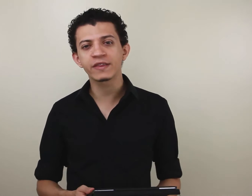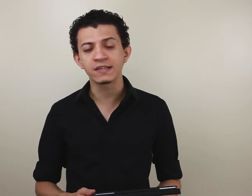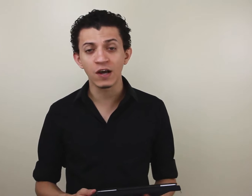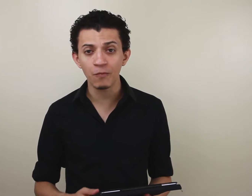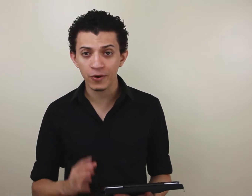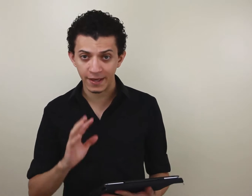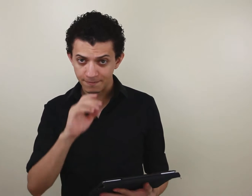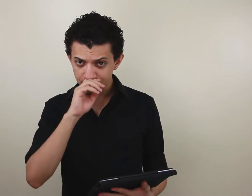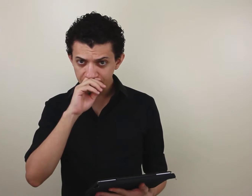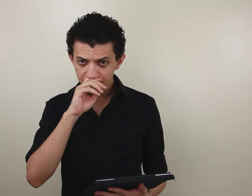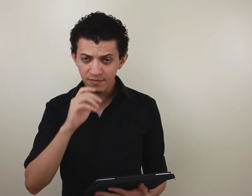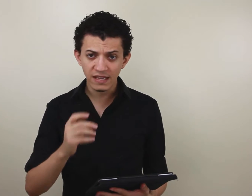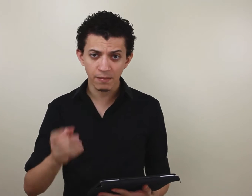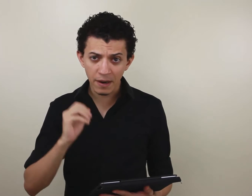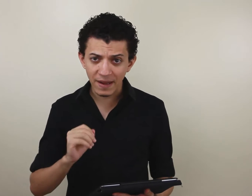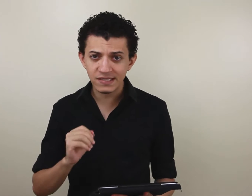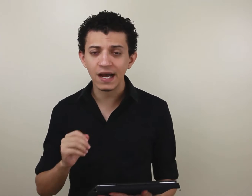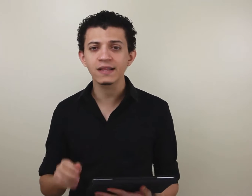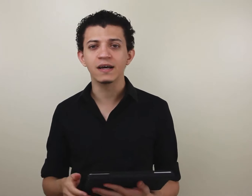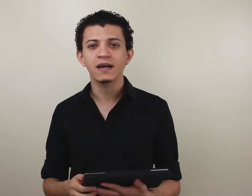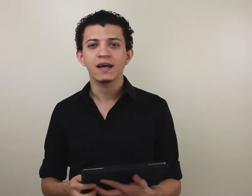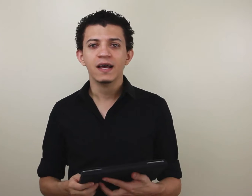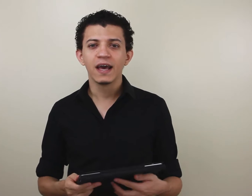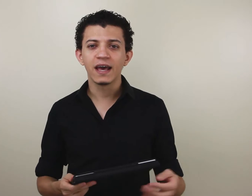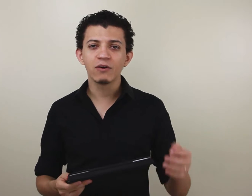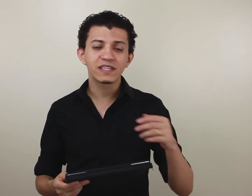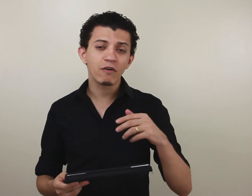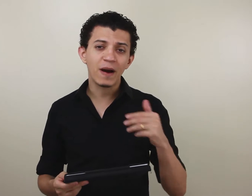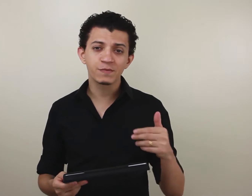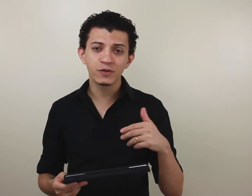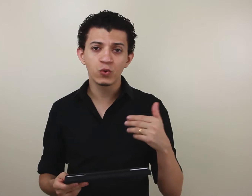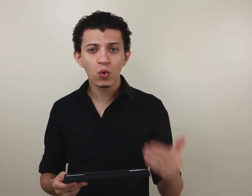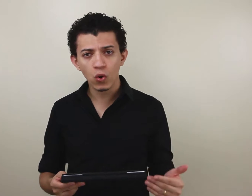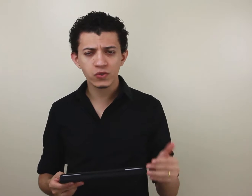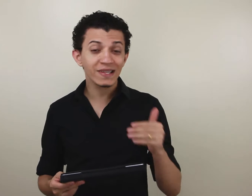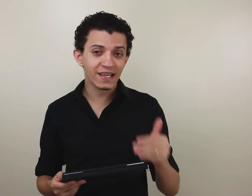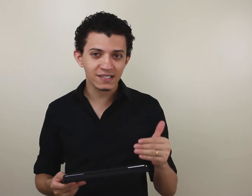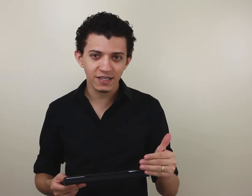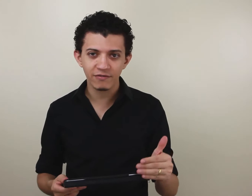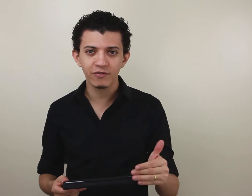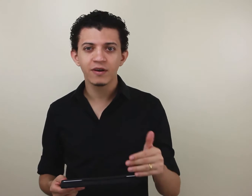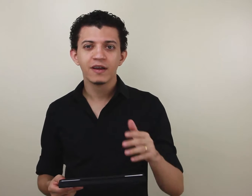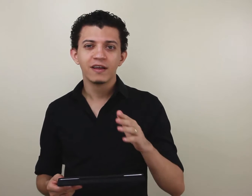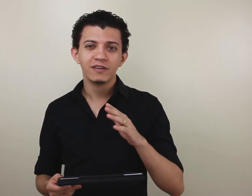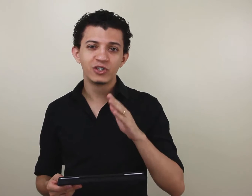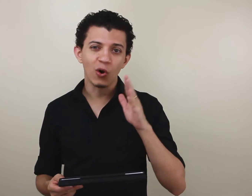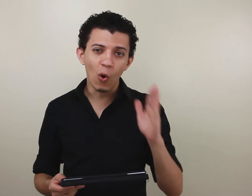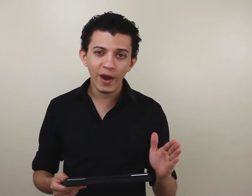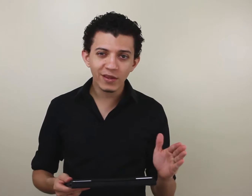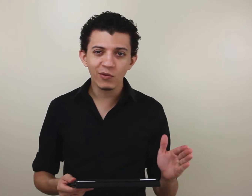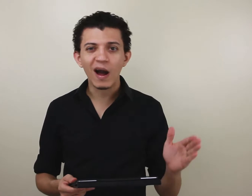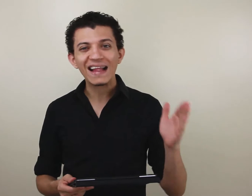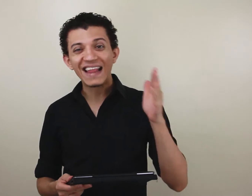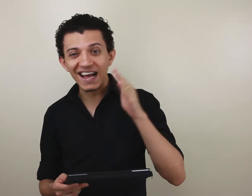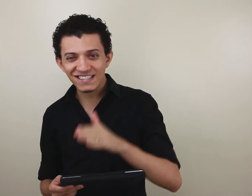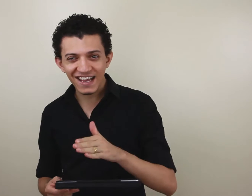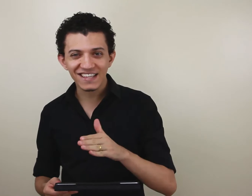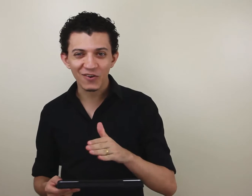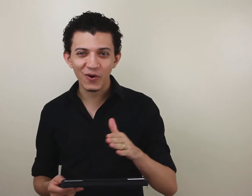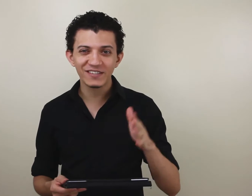a atenção porque, semana passada, eu estava participando de um curso intensivo de 8 até as 10 da noite,